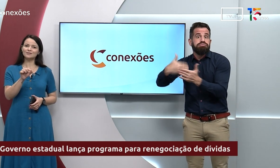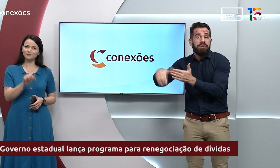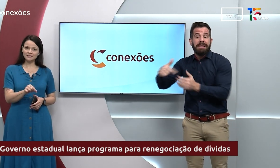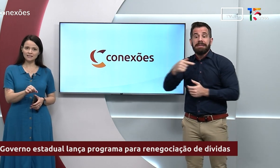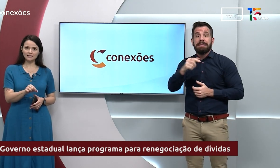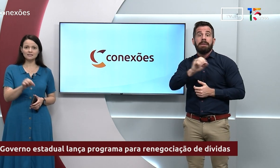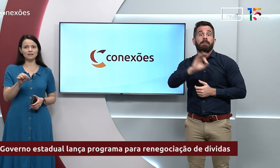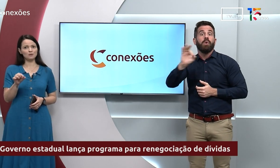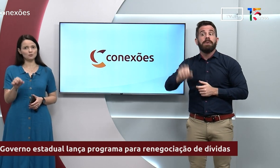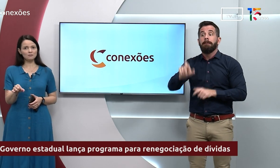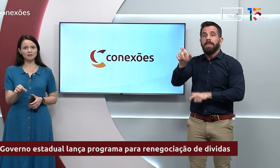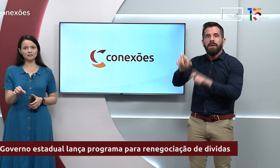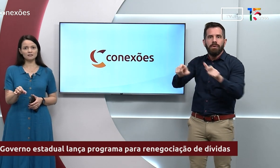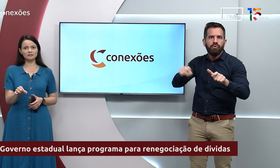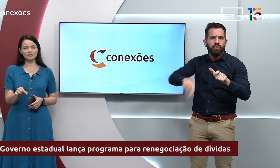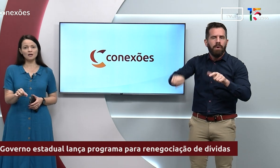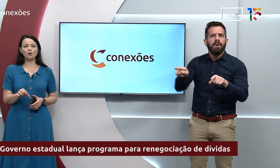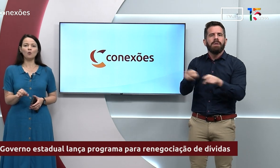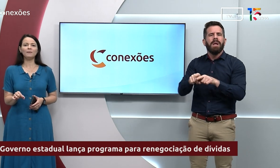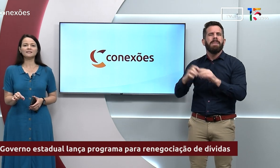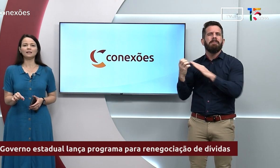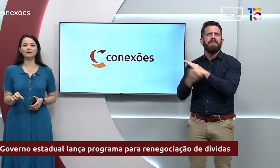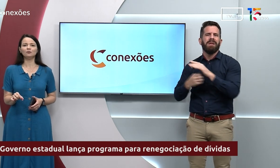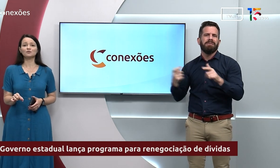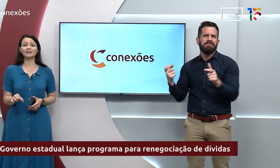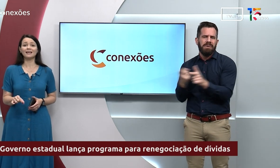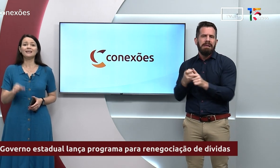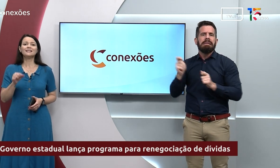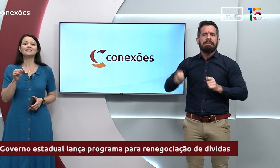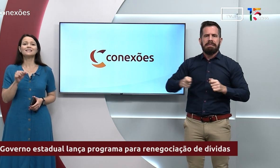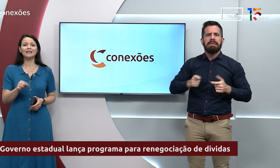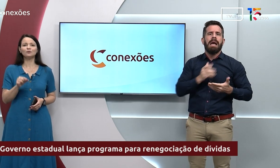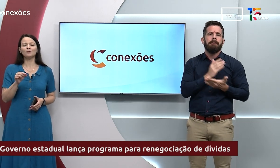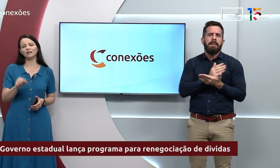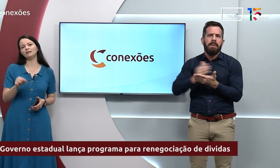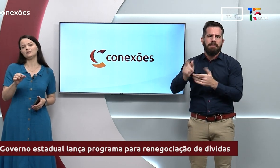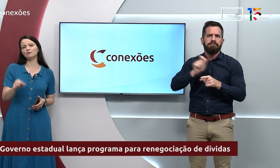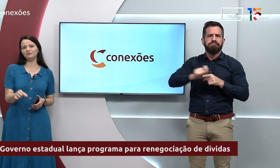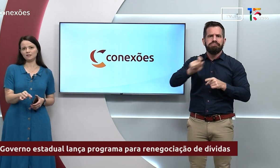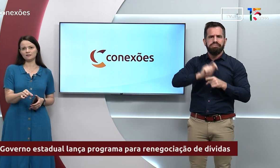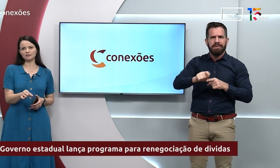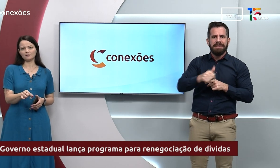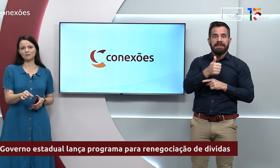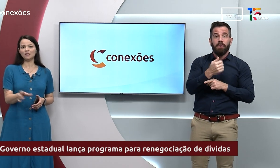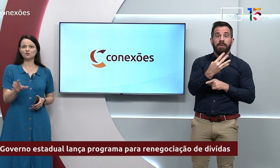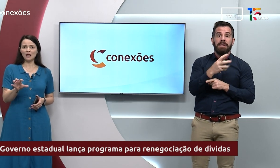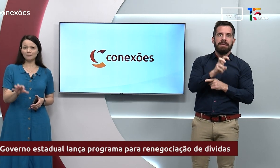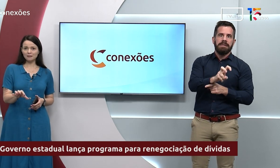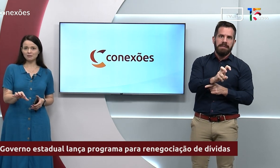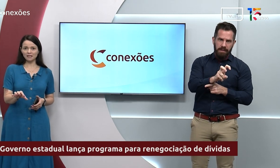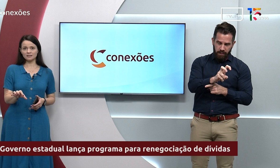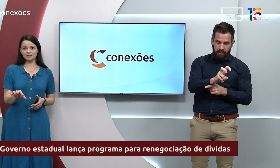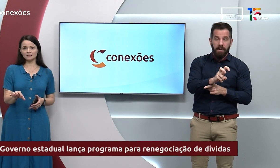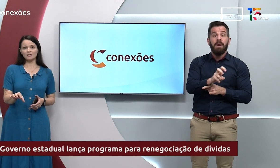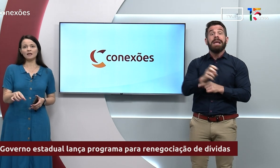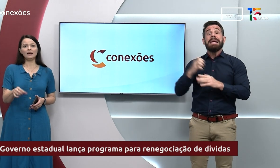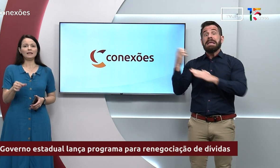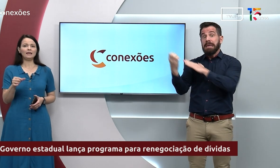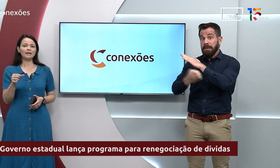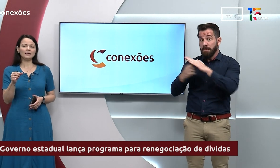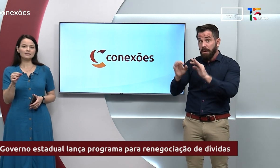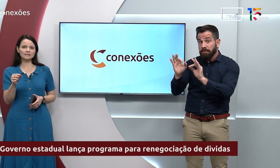pessoas físicas e microempresas, com parcelamento de até 145 vezes. Já para empresas,